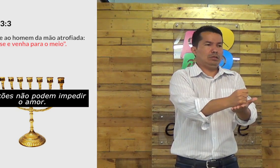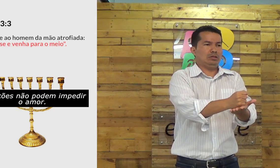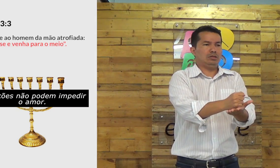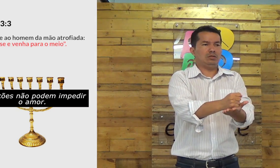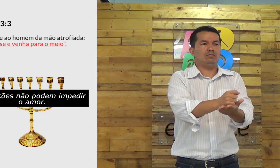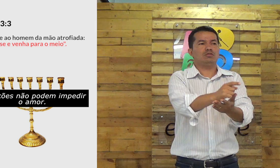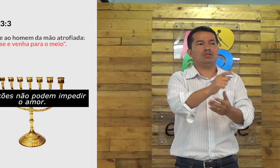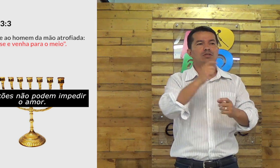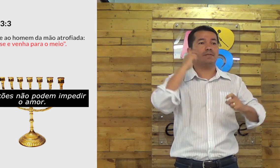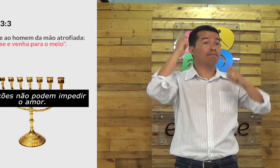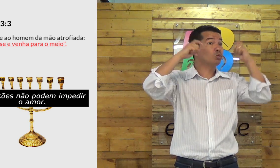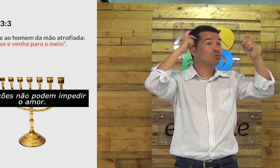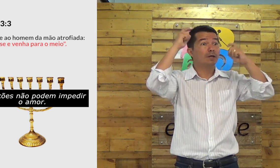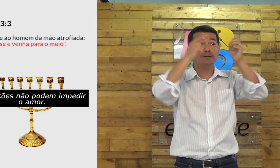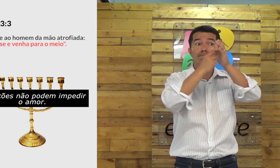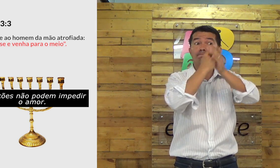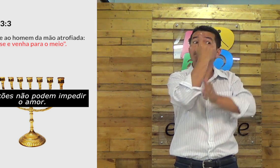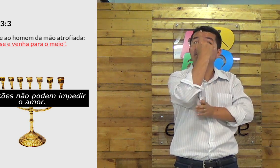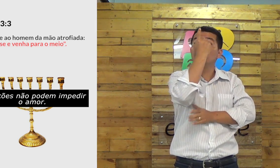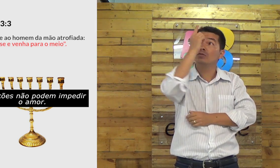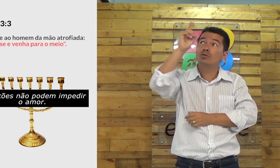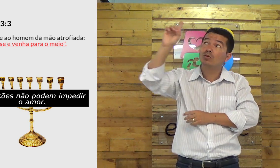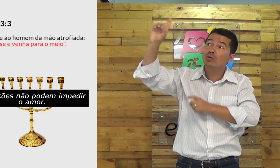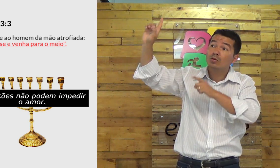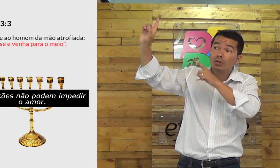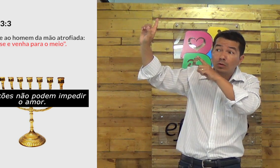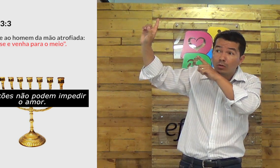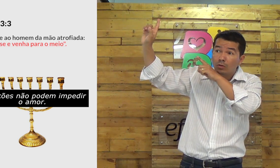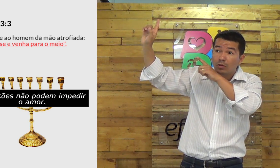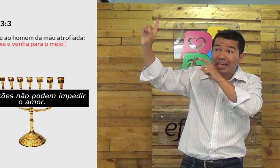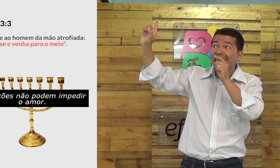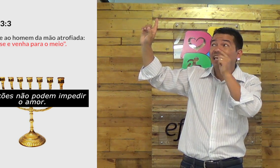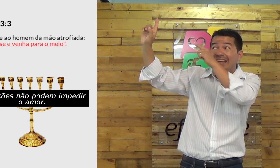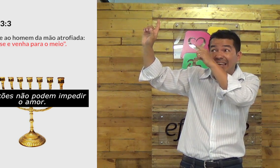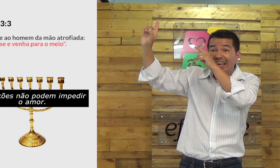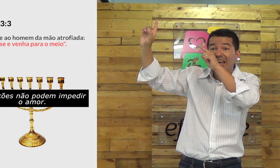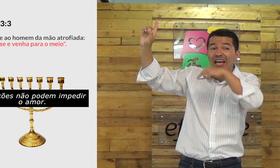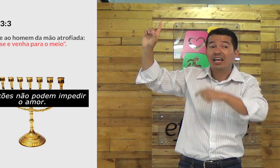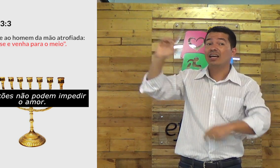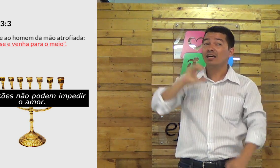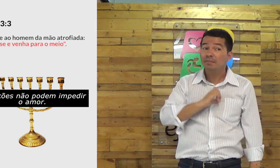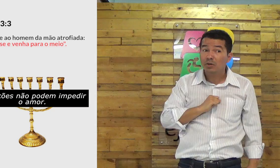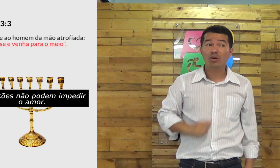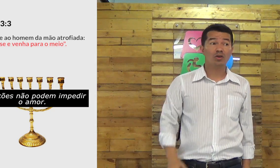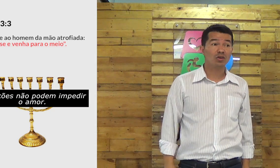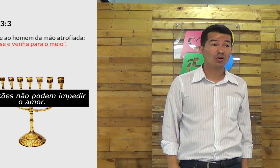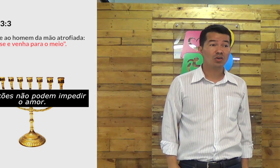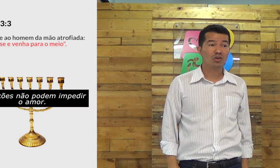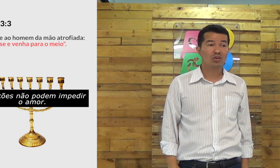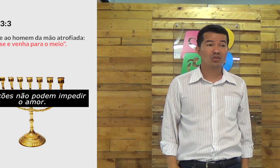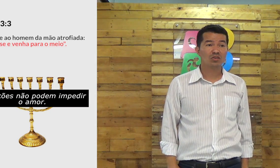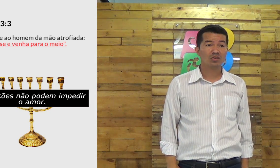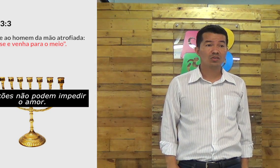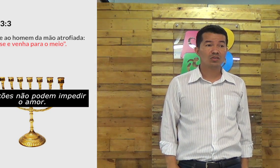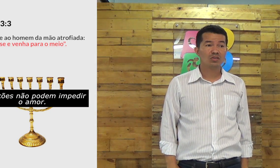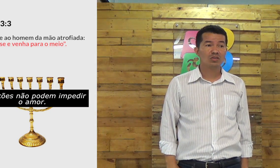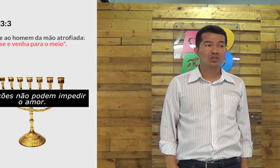nos concentrarmos em ajudarmos as pessoas para tudo isso acontecer primeiro preste atenção em Deus e olha